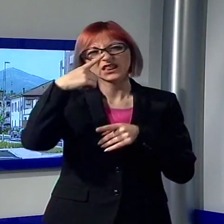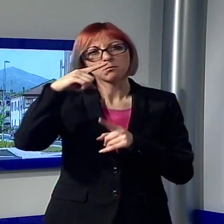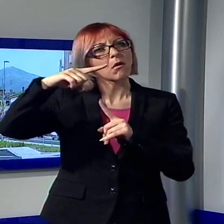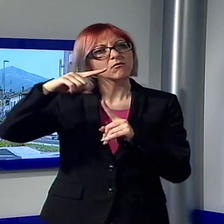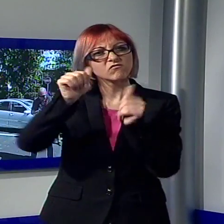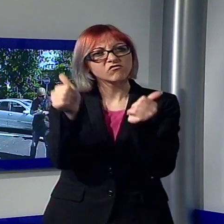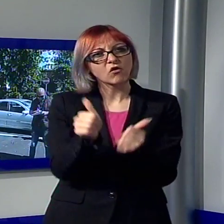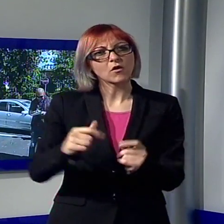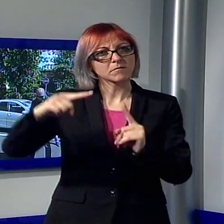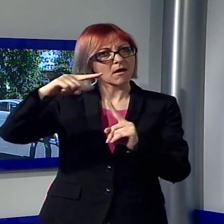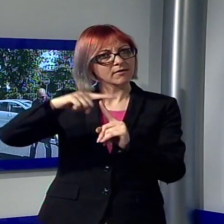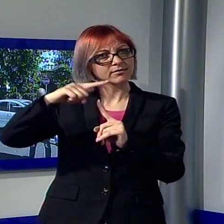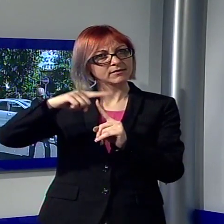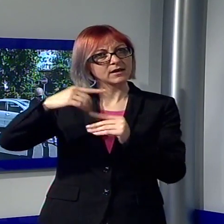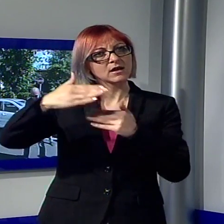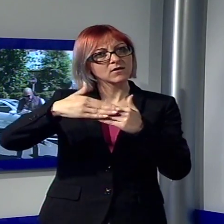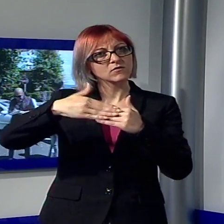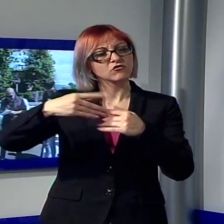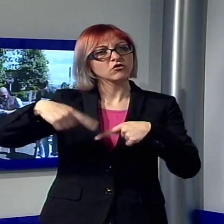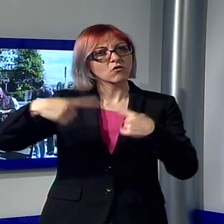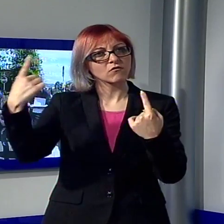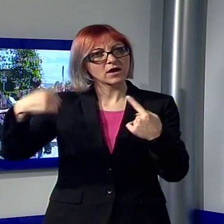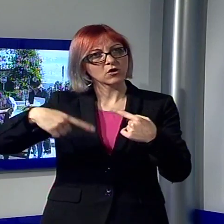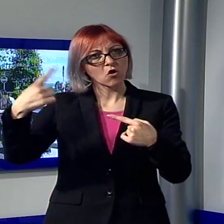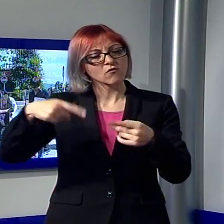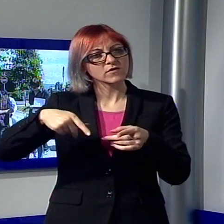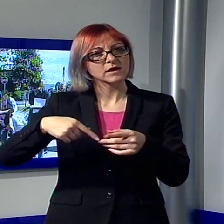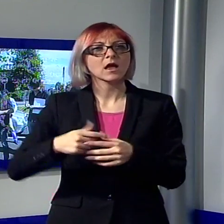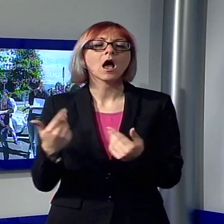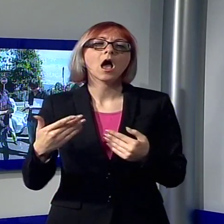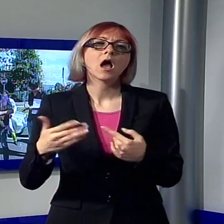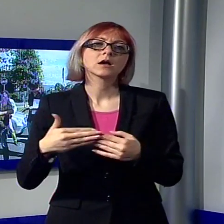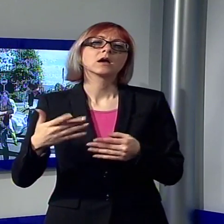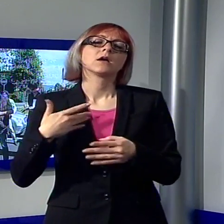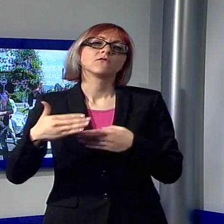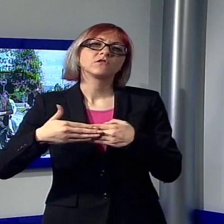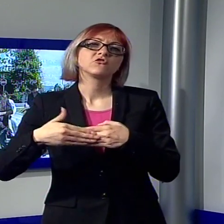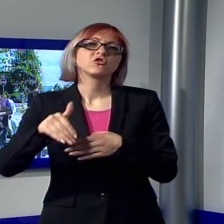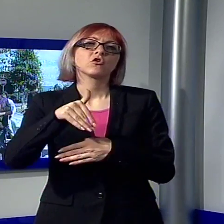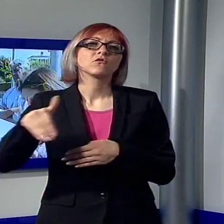metri dalla linea ferroviaria e attraverso l'accesso già esistente su via Dante a Lighieri.